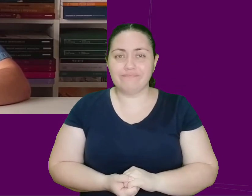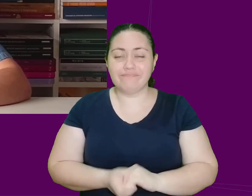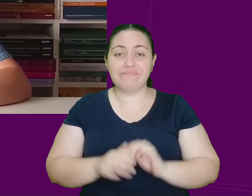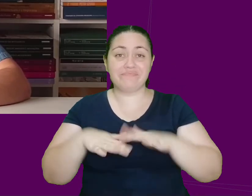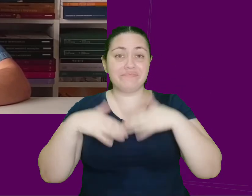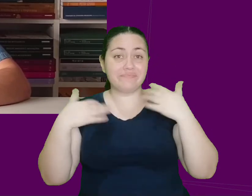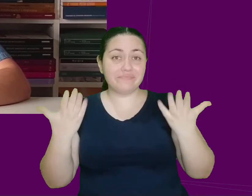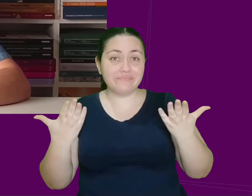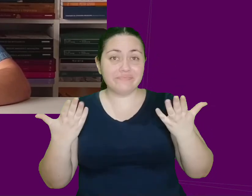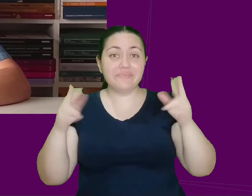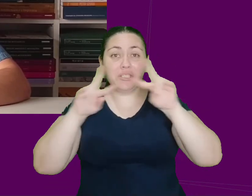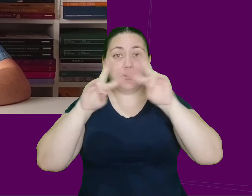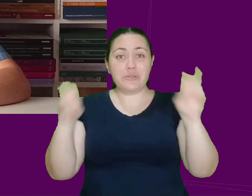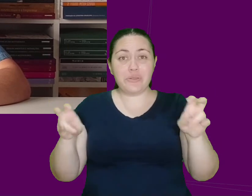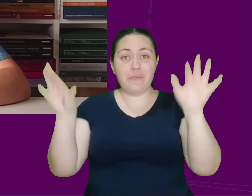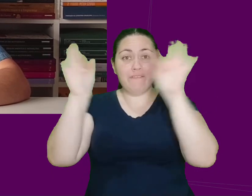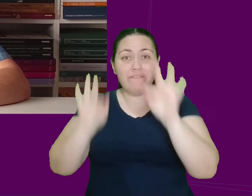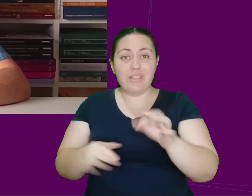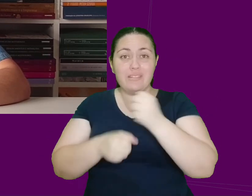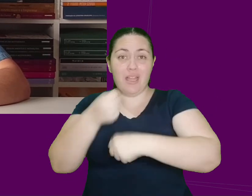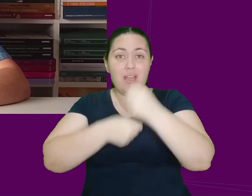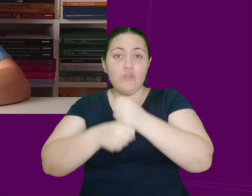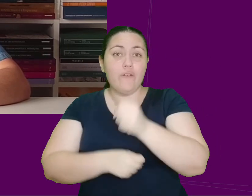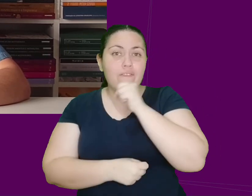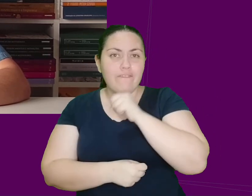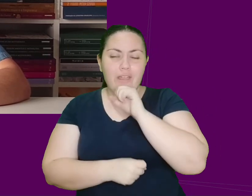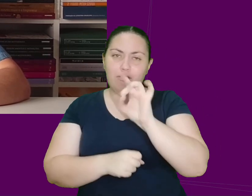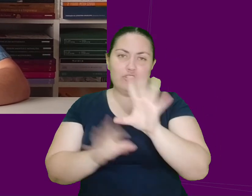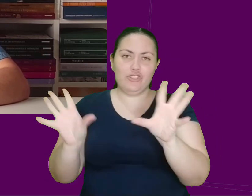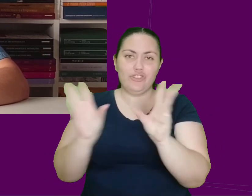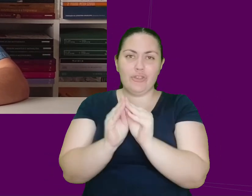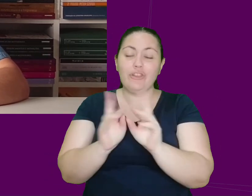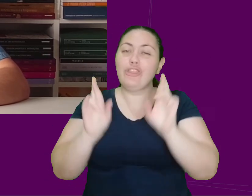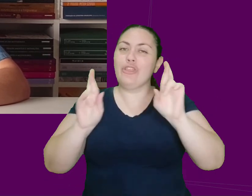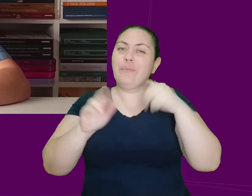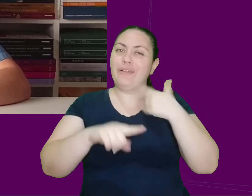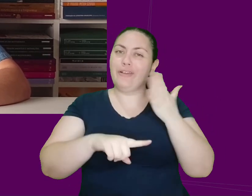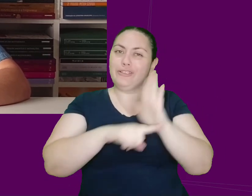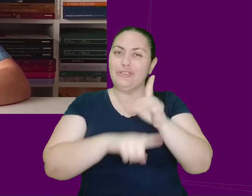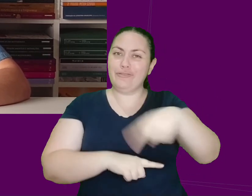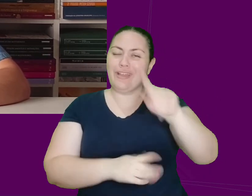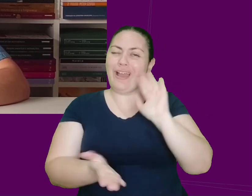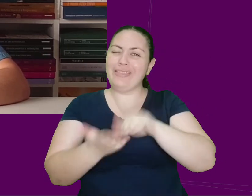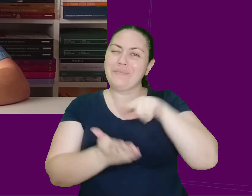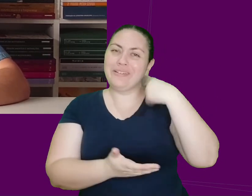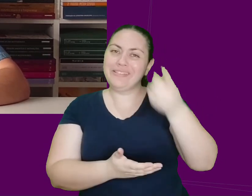Bom, pessoal, sobre Feliz Ano Velho é isso. Espero que eu tenha ajudado vocês. Até mais!